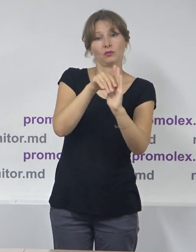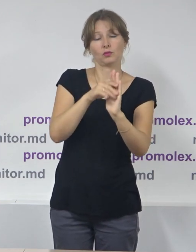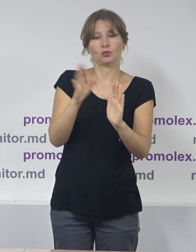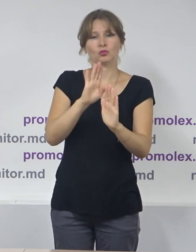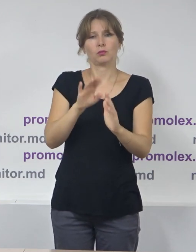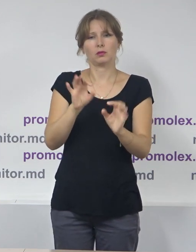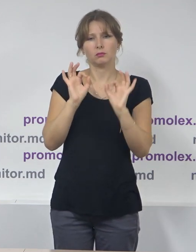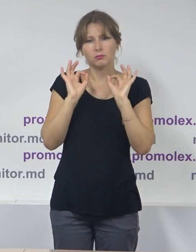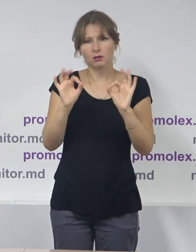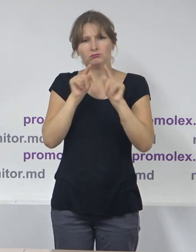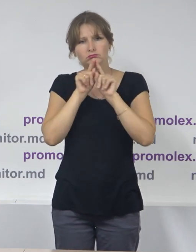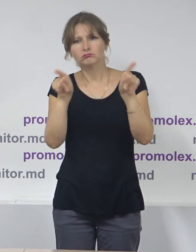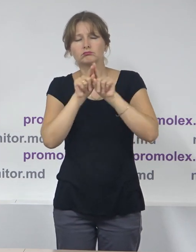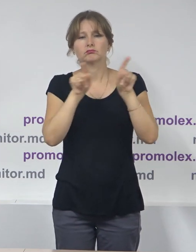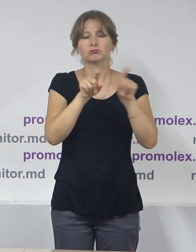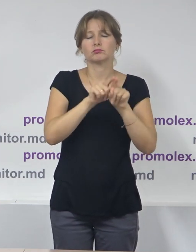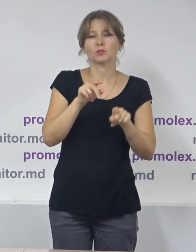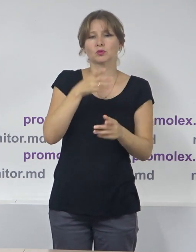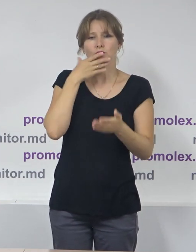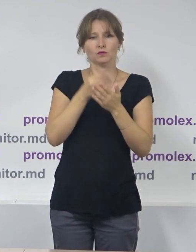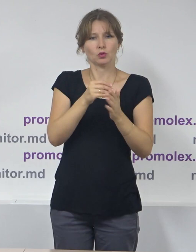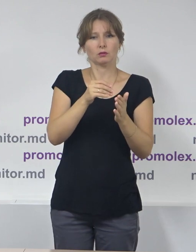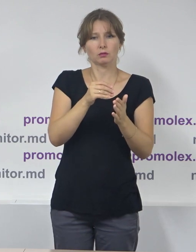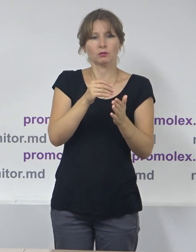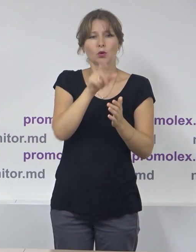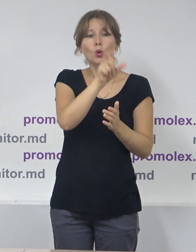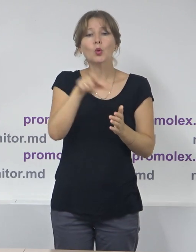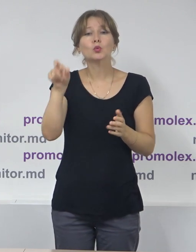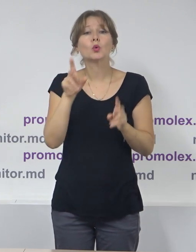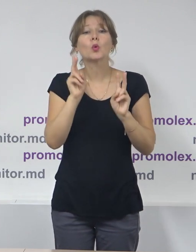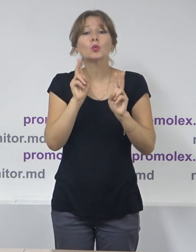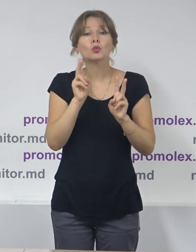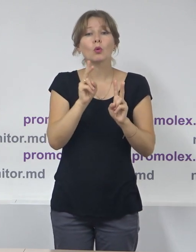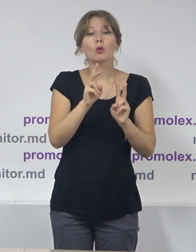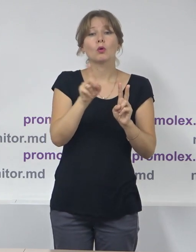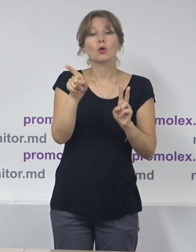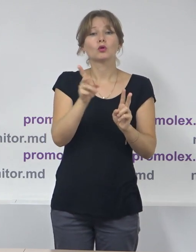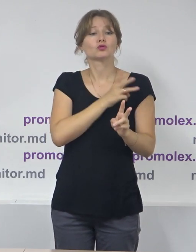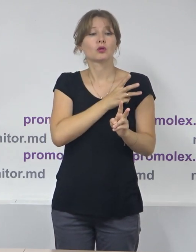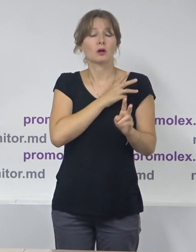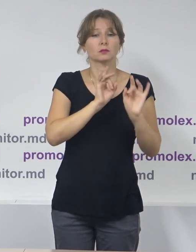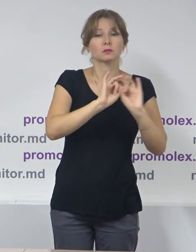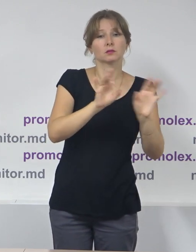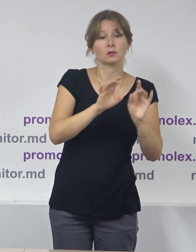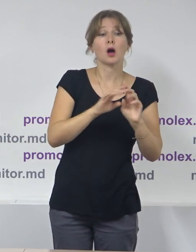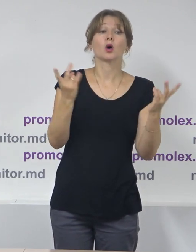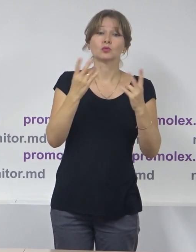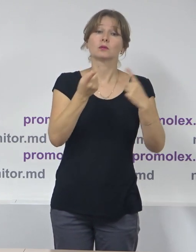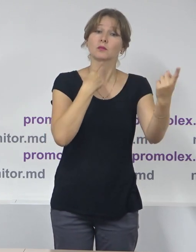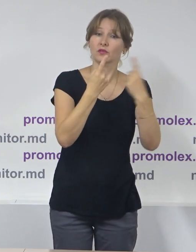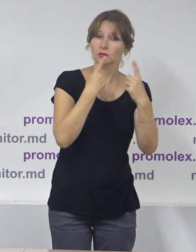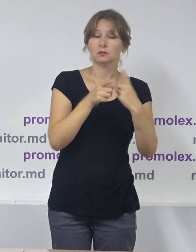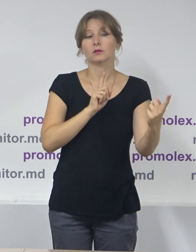comunicare proactivă a instituției cu aleșii locali pe acest subiect, a creat o stare de incertitudine privind comunicarea acestora cu membrii